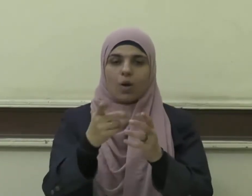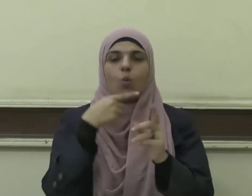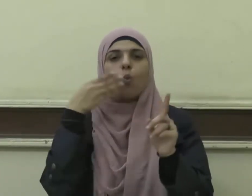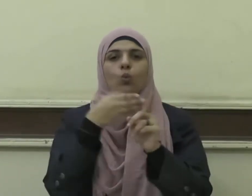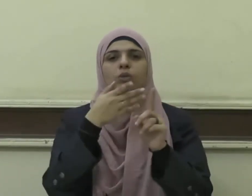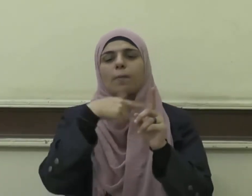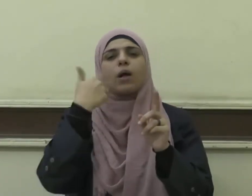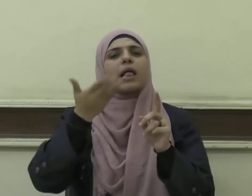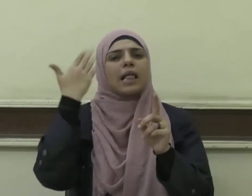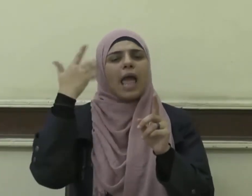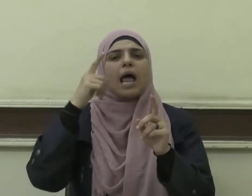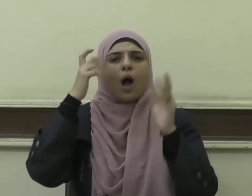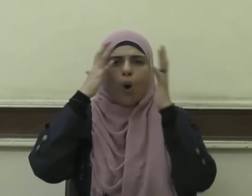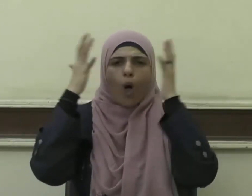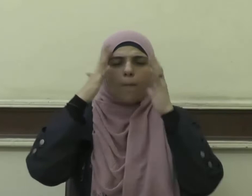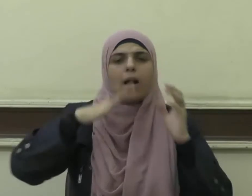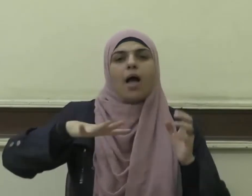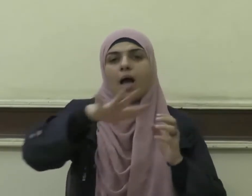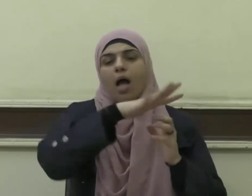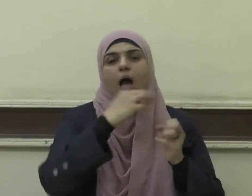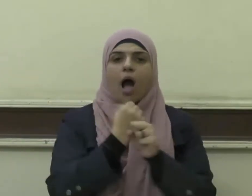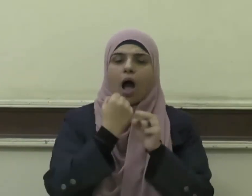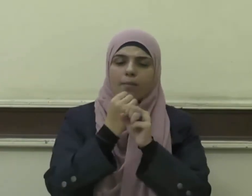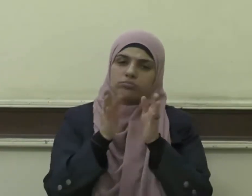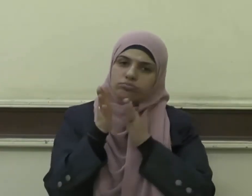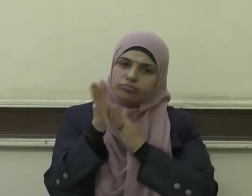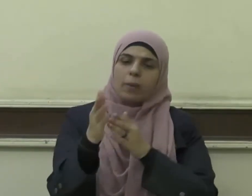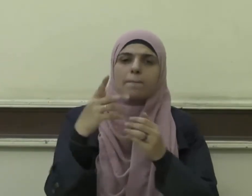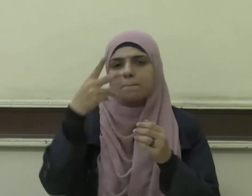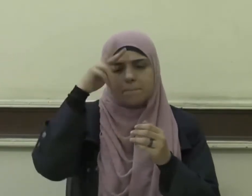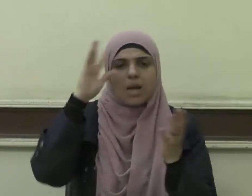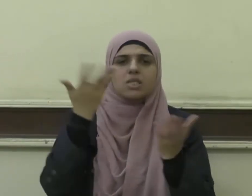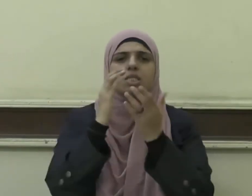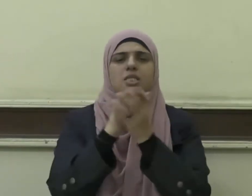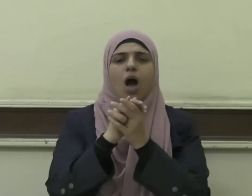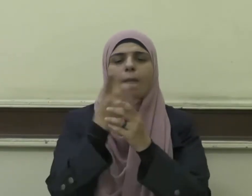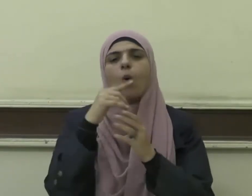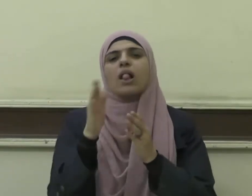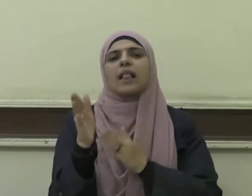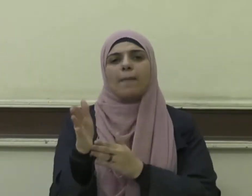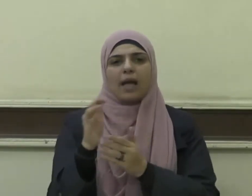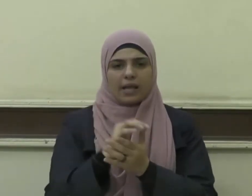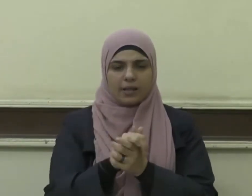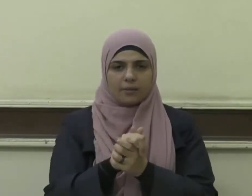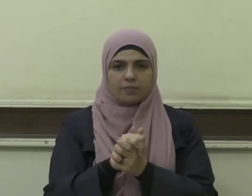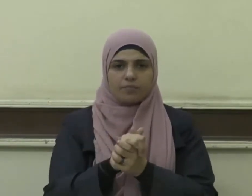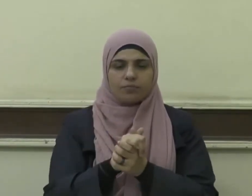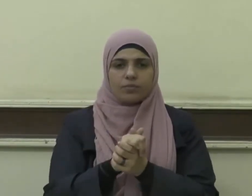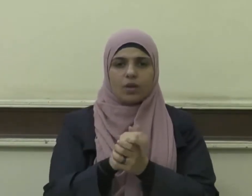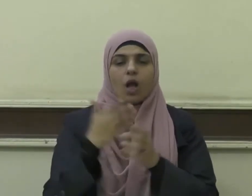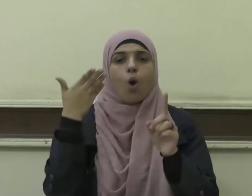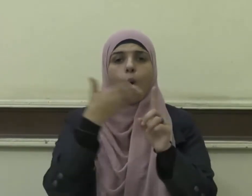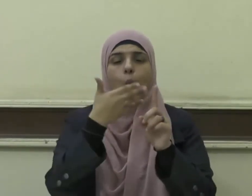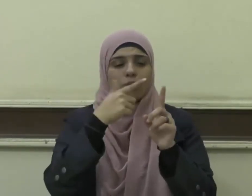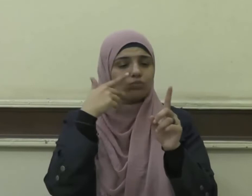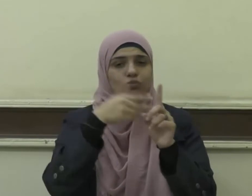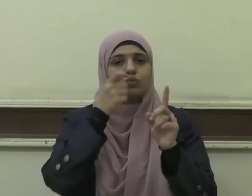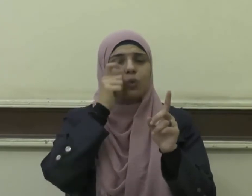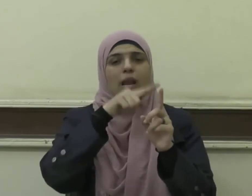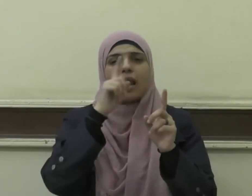ما كان عليه أهل العلم من الصحابة والتابعين فها هو سيدنا أبو